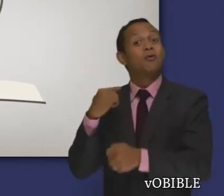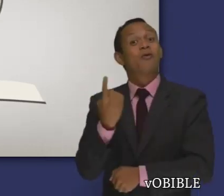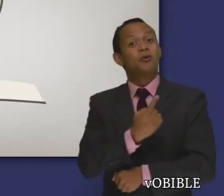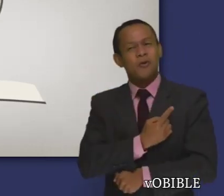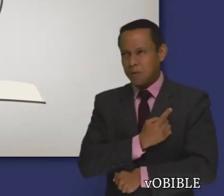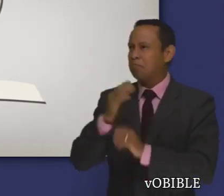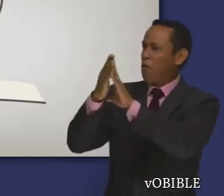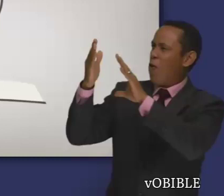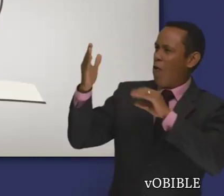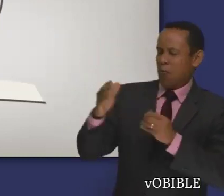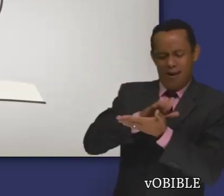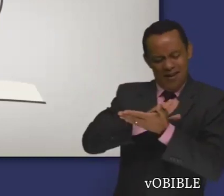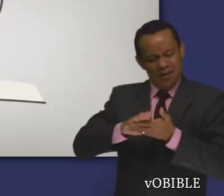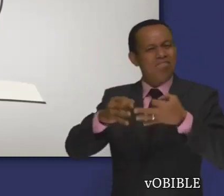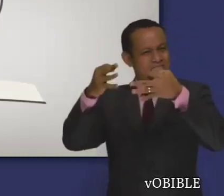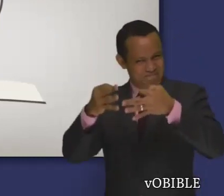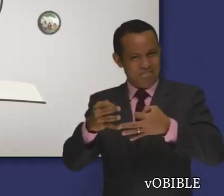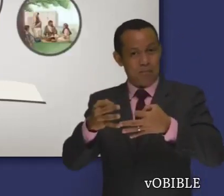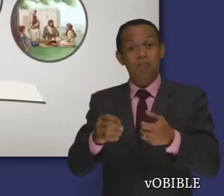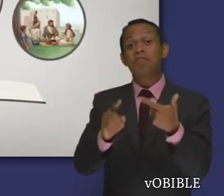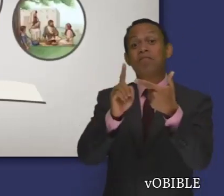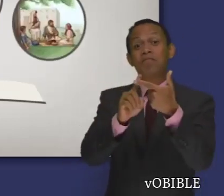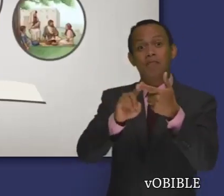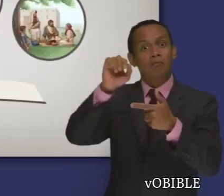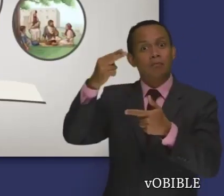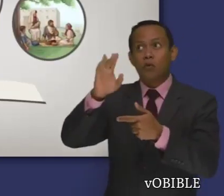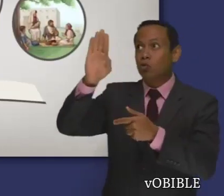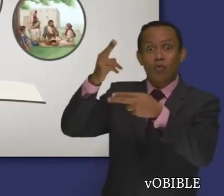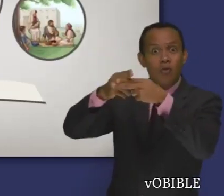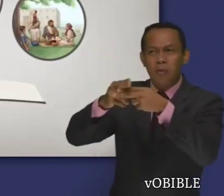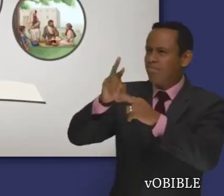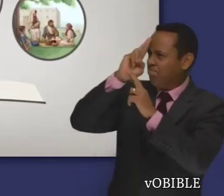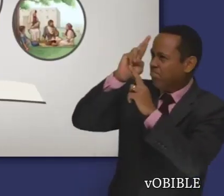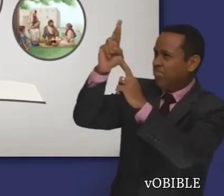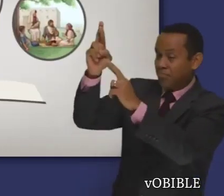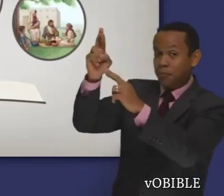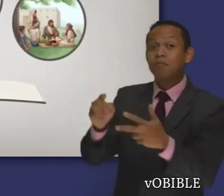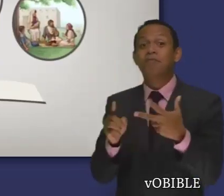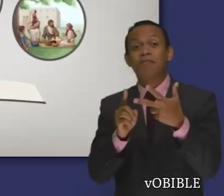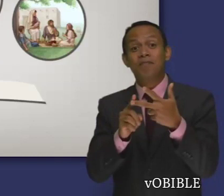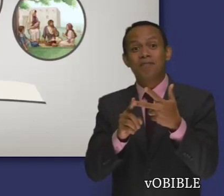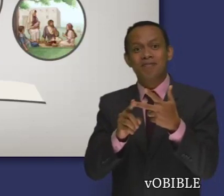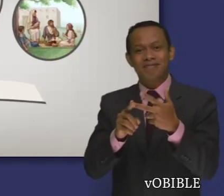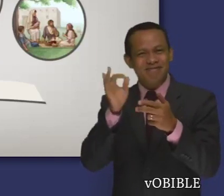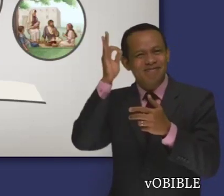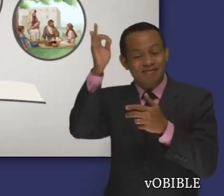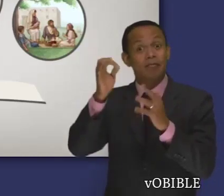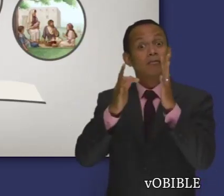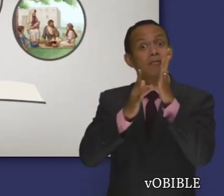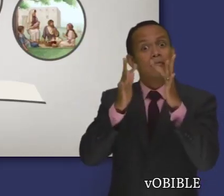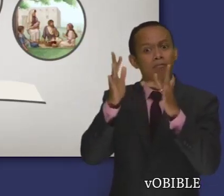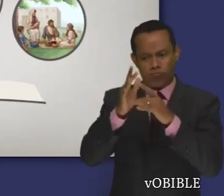razones por las que debemos respetar su santo nombre y en por qué podemos confiar en que toda la tierra reflejará la